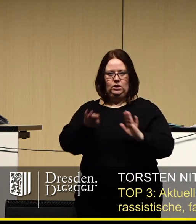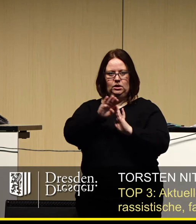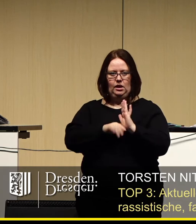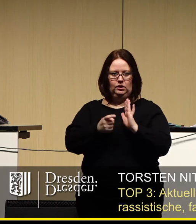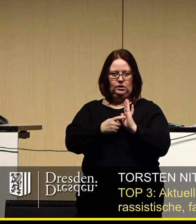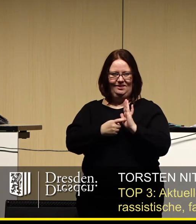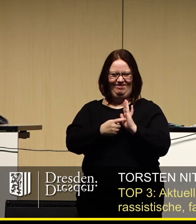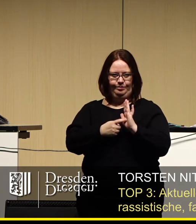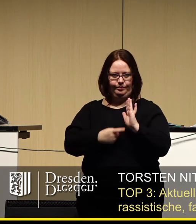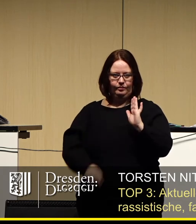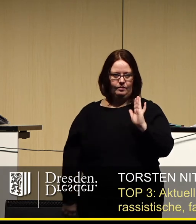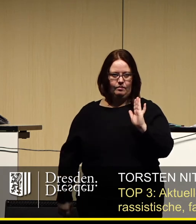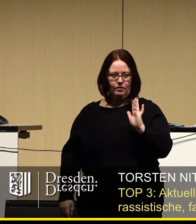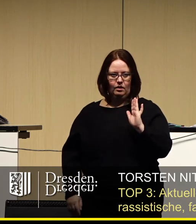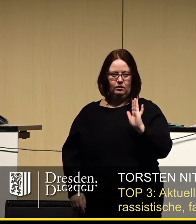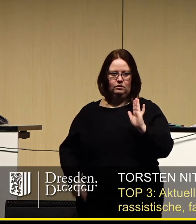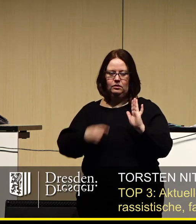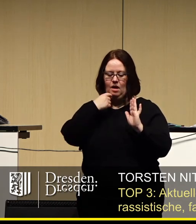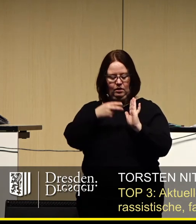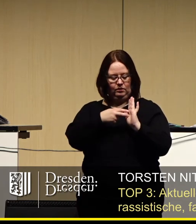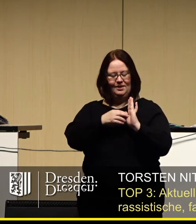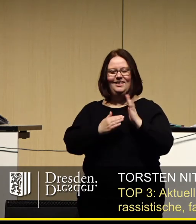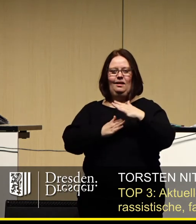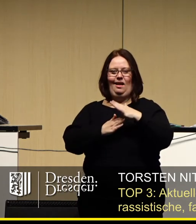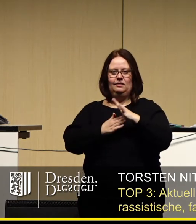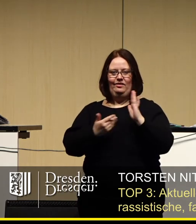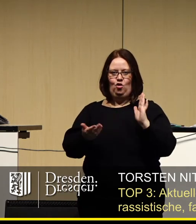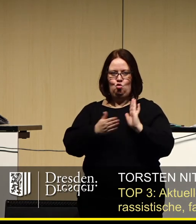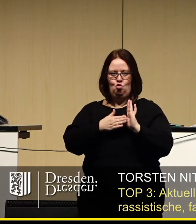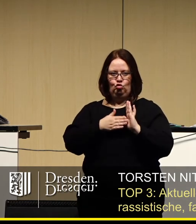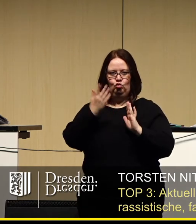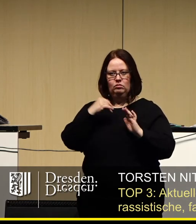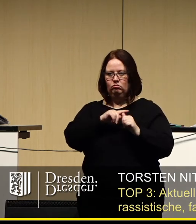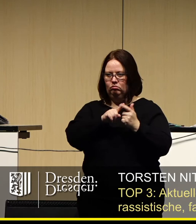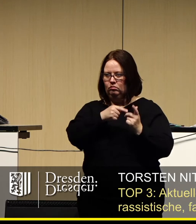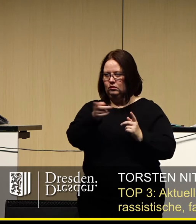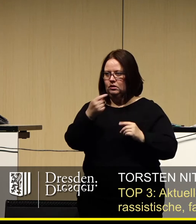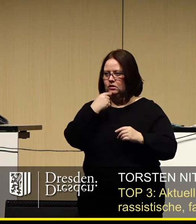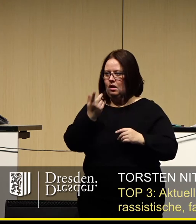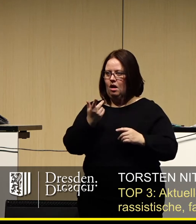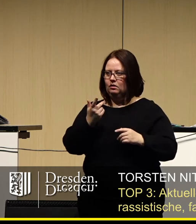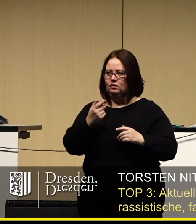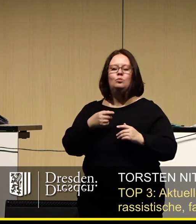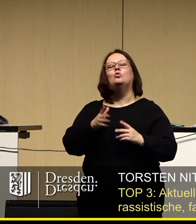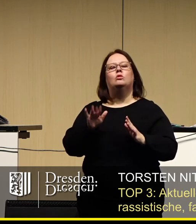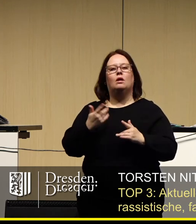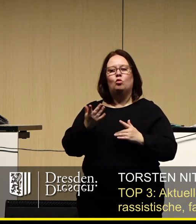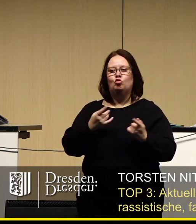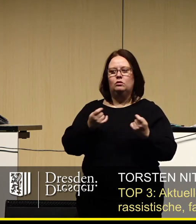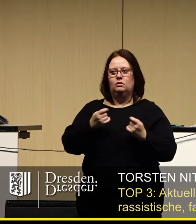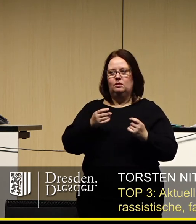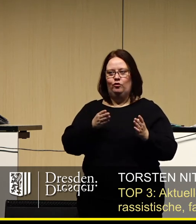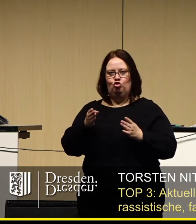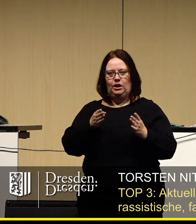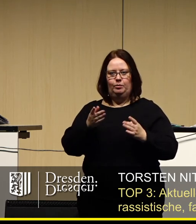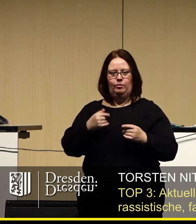zeigen uns die Grenzen auf. Die Grenzen, die vorhin schon der eine oder andere versucht hat auszulohnen oder gewisserweise zu